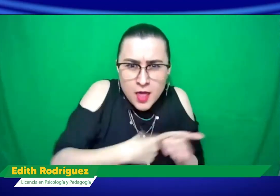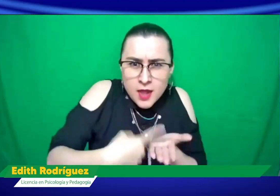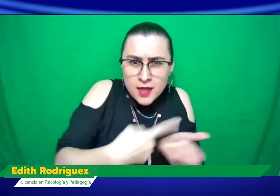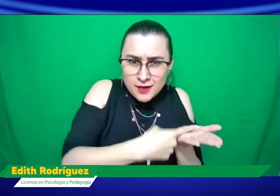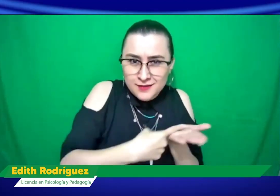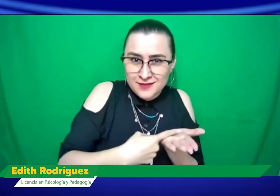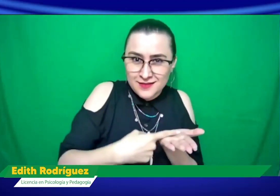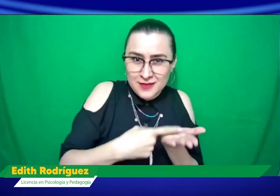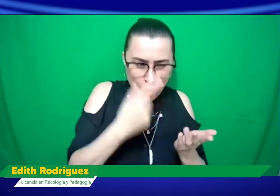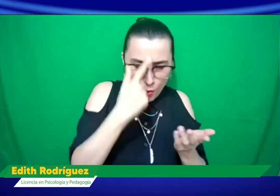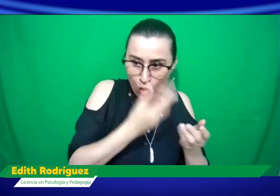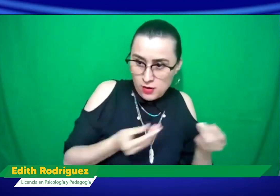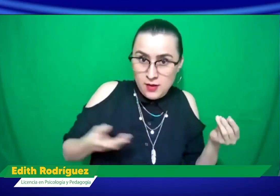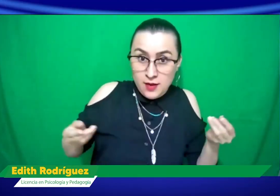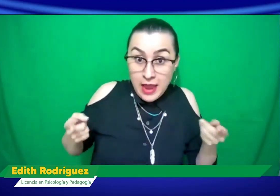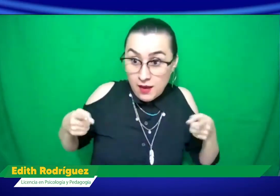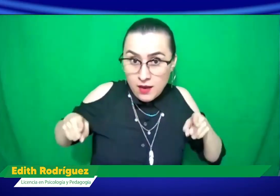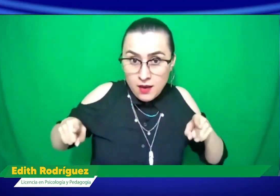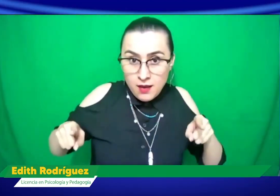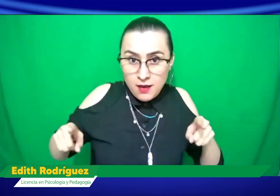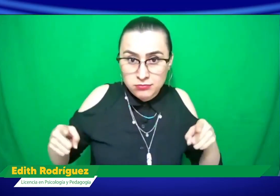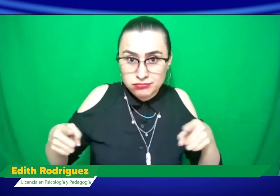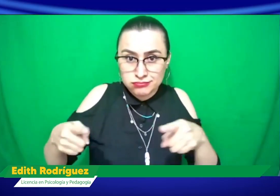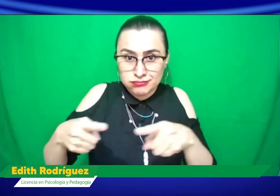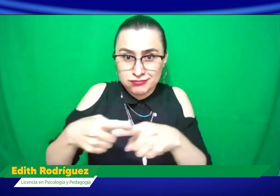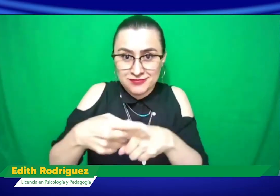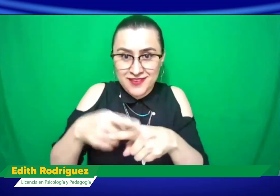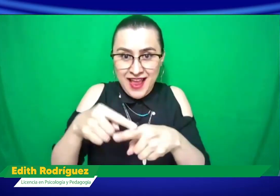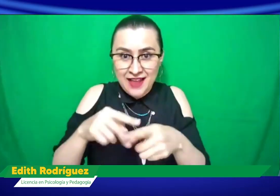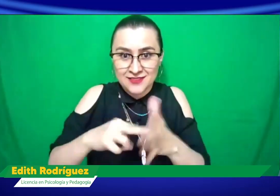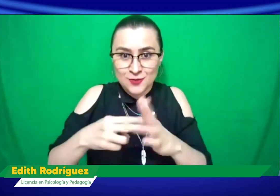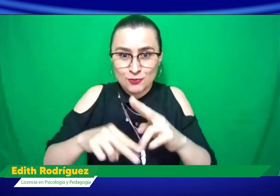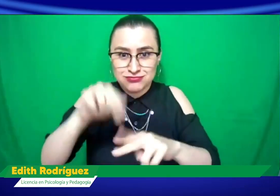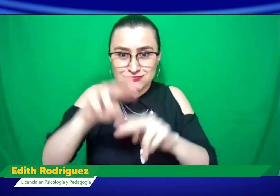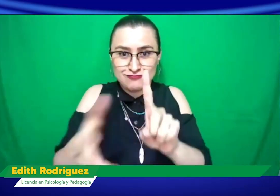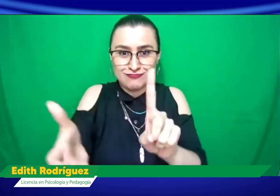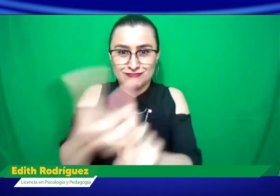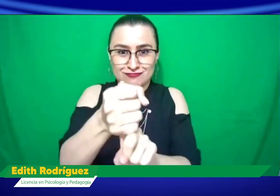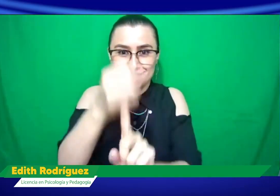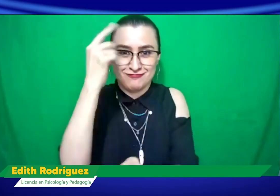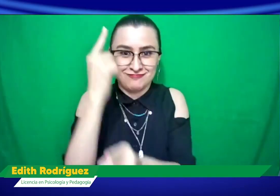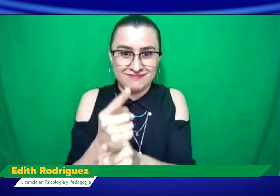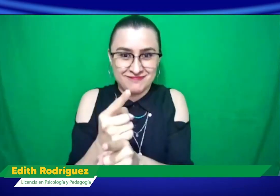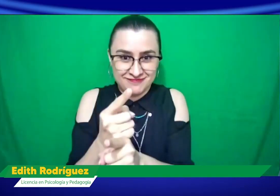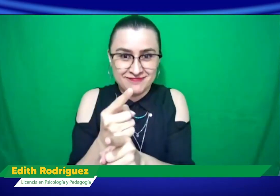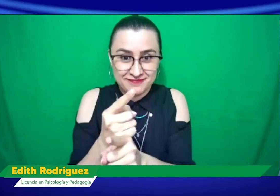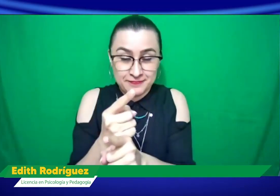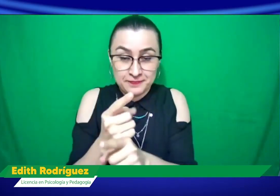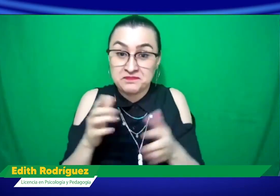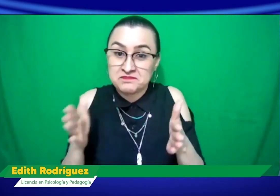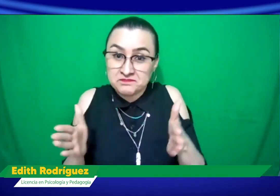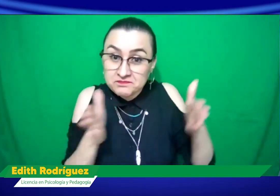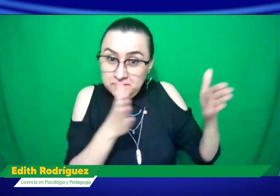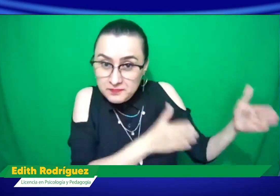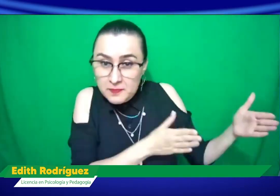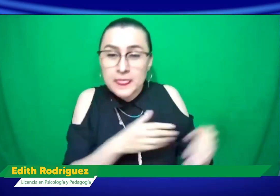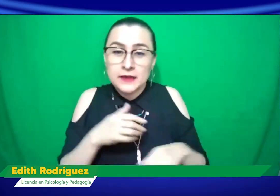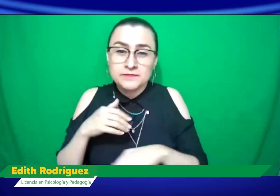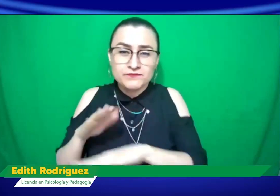hacer un trabajo en conjunto, llegar a algunos acuerdos, de manera simultánea y encontrar ese punto de encuentro y llegar a esos logros.